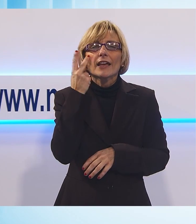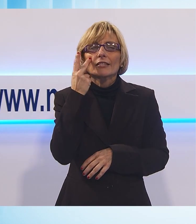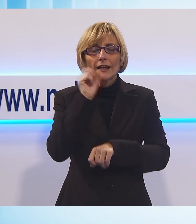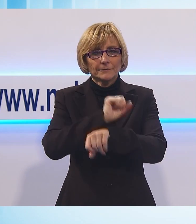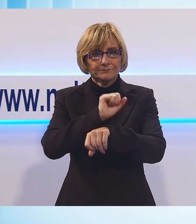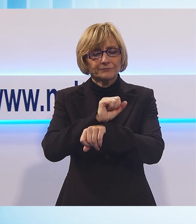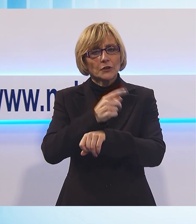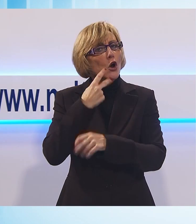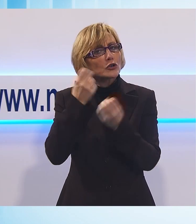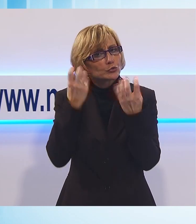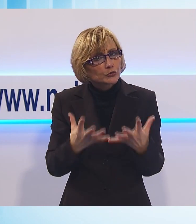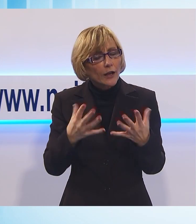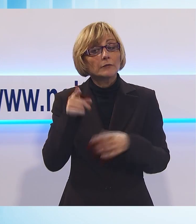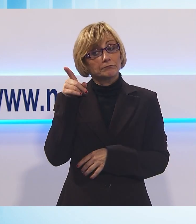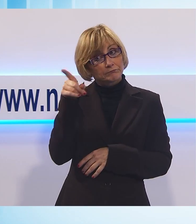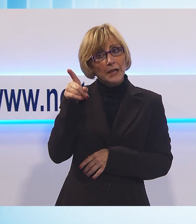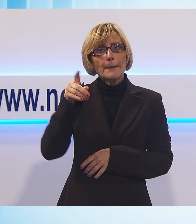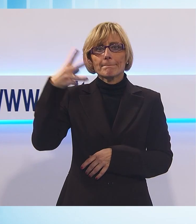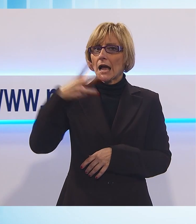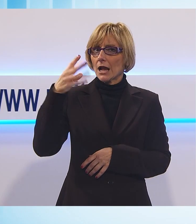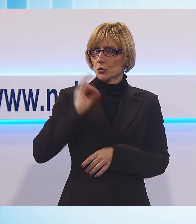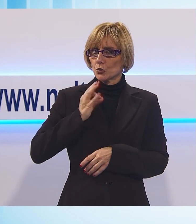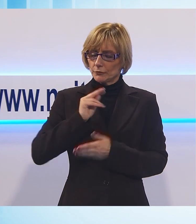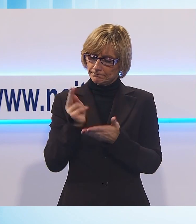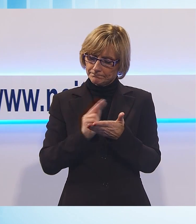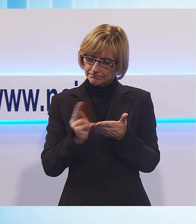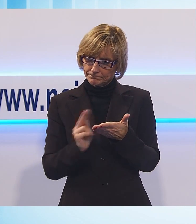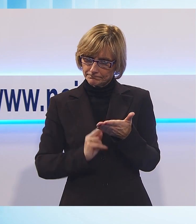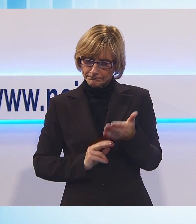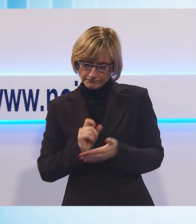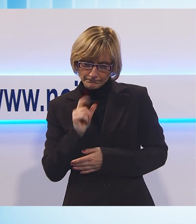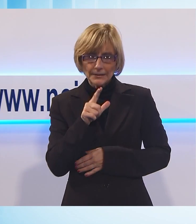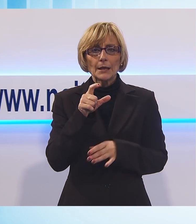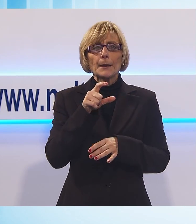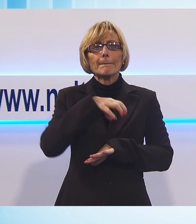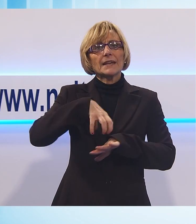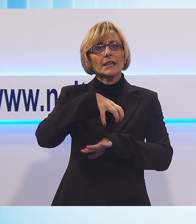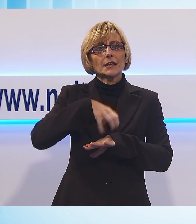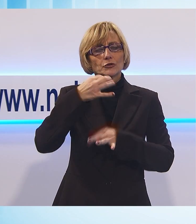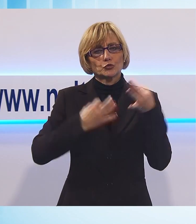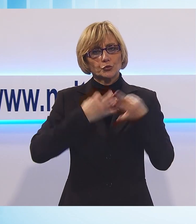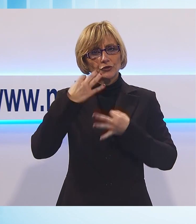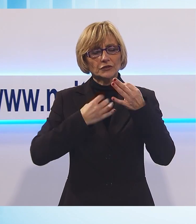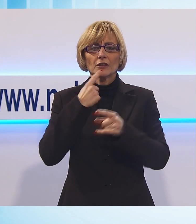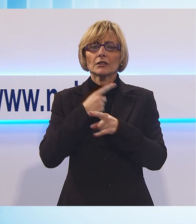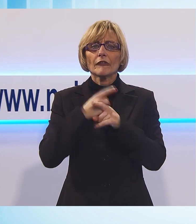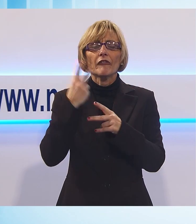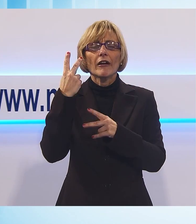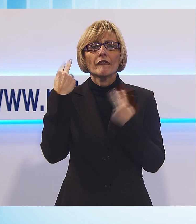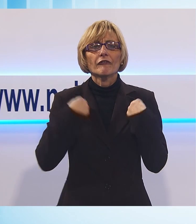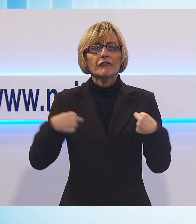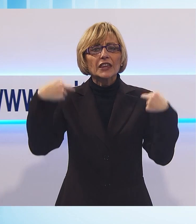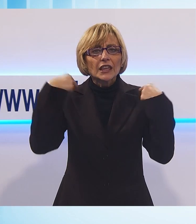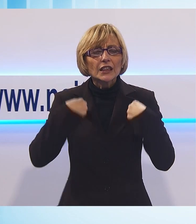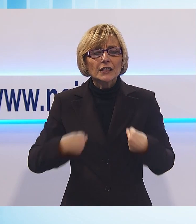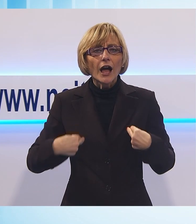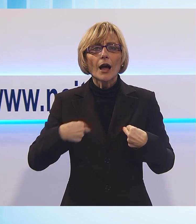al Ministro della Giustizia perché si fatto tutto possibile per rendere più umana la vita dei reclusi, in questo caso per